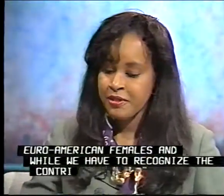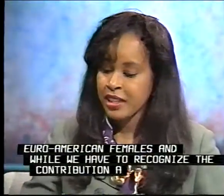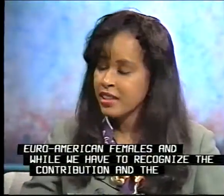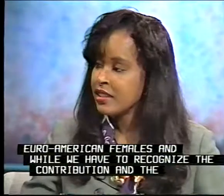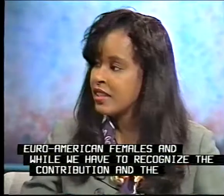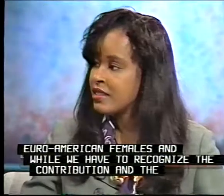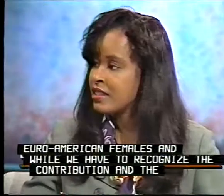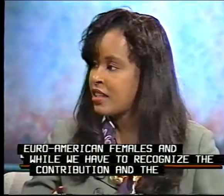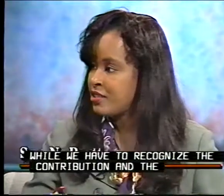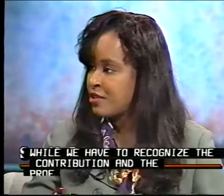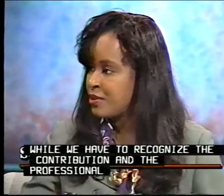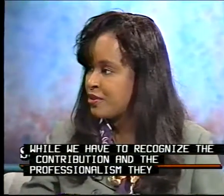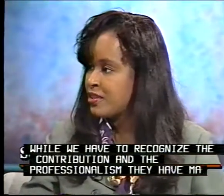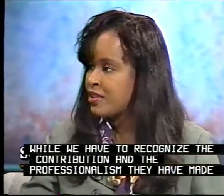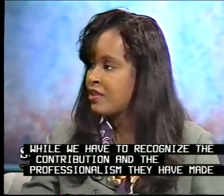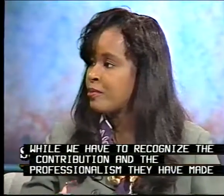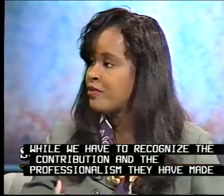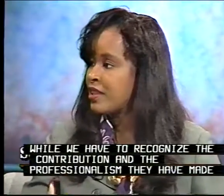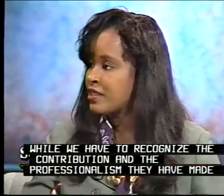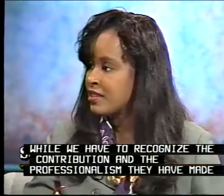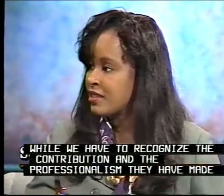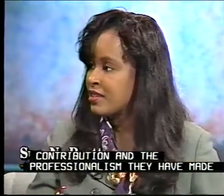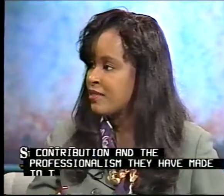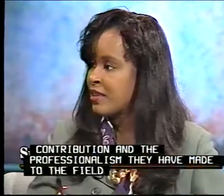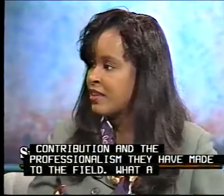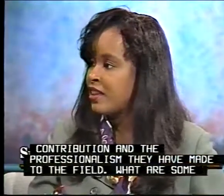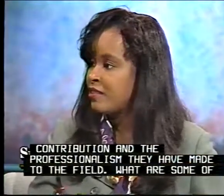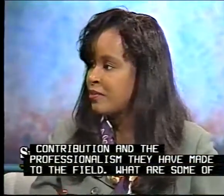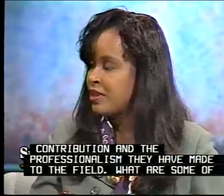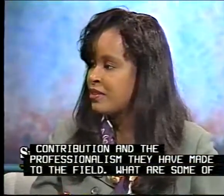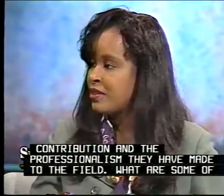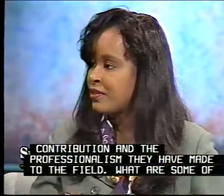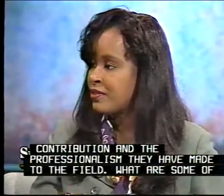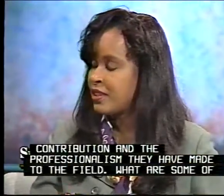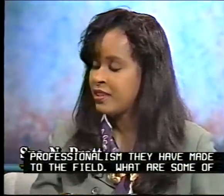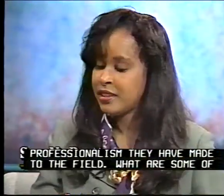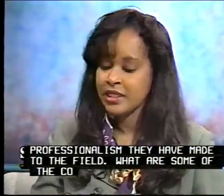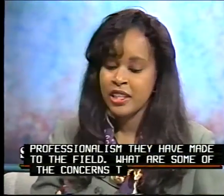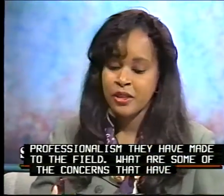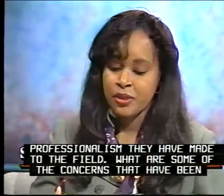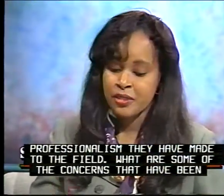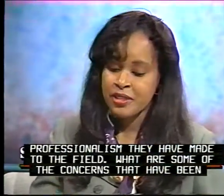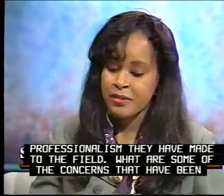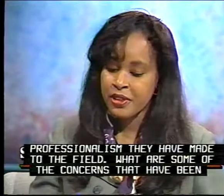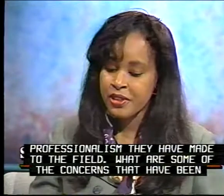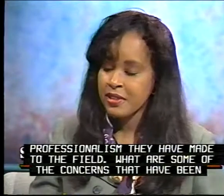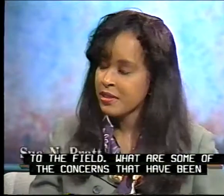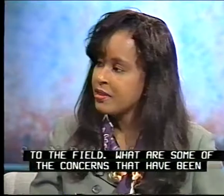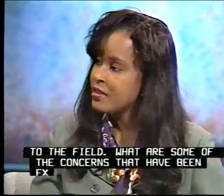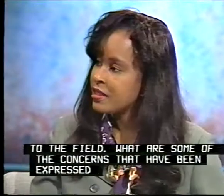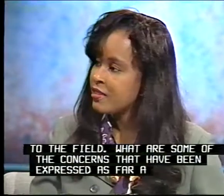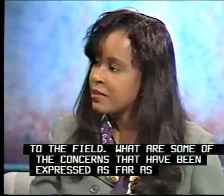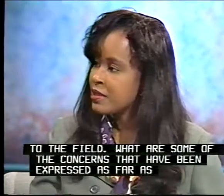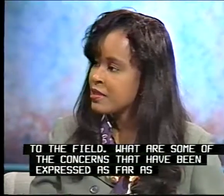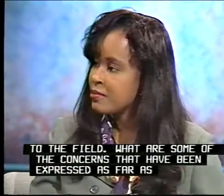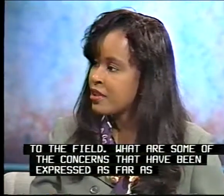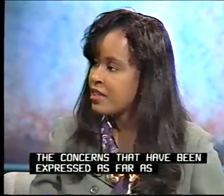recognize the contribution and the professionalism that they have made to the field, what are some of the concerns that have been expressed